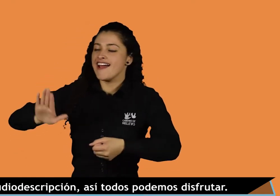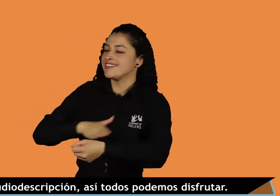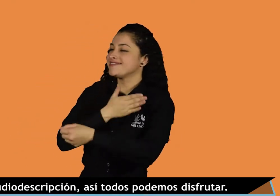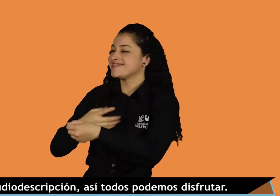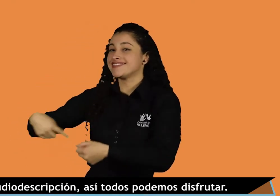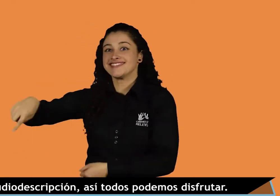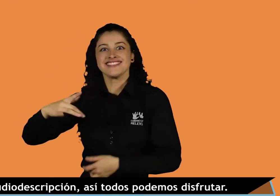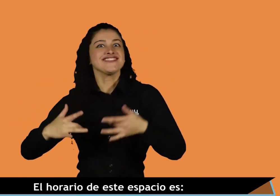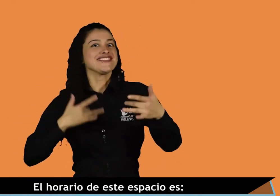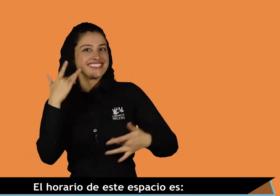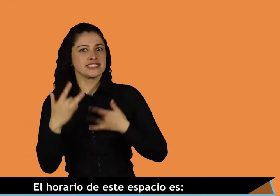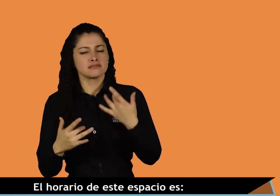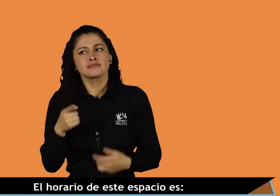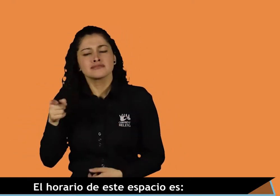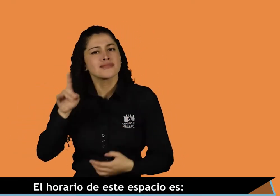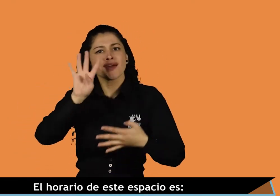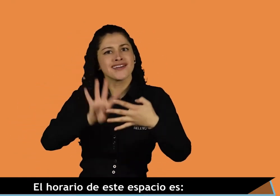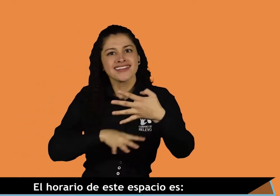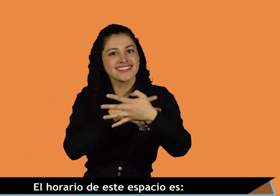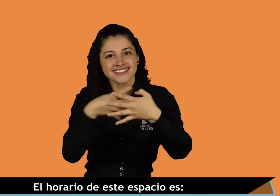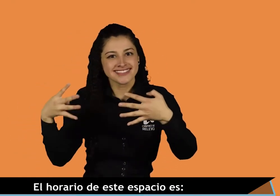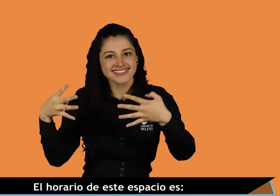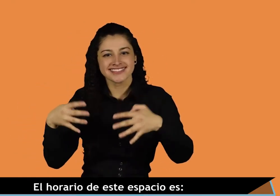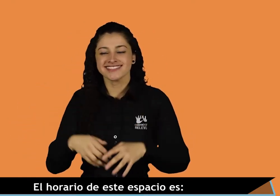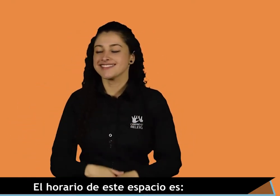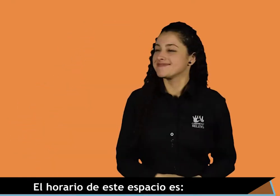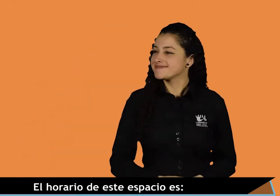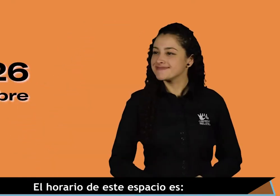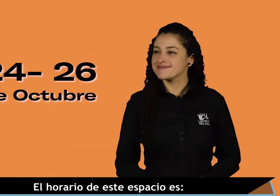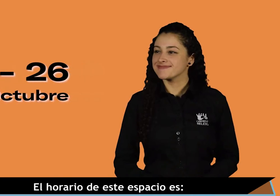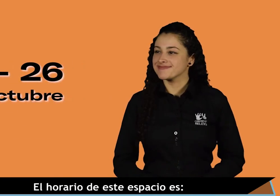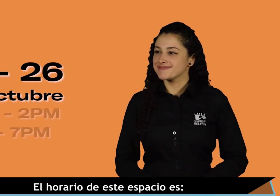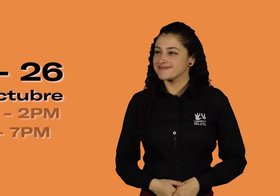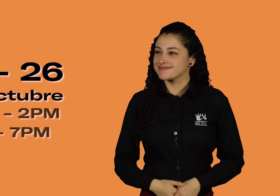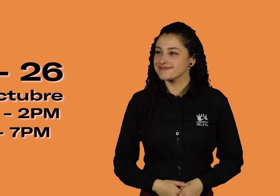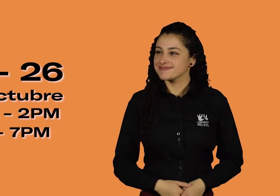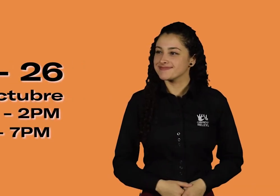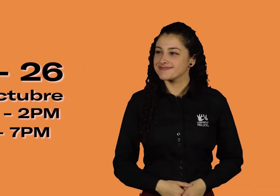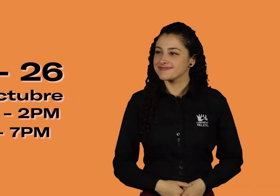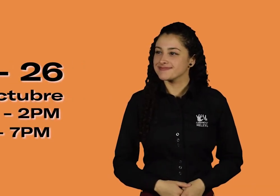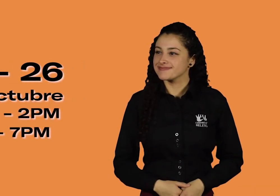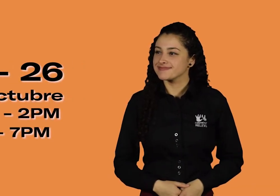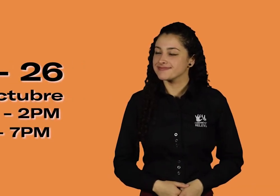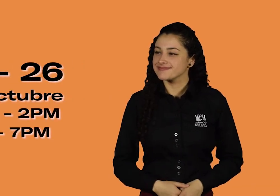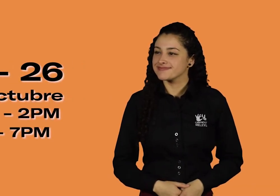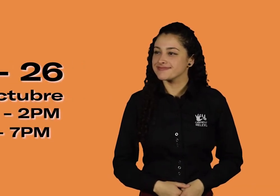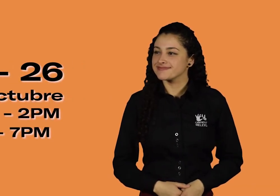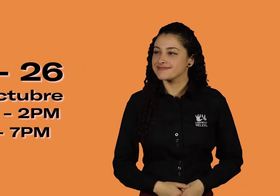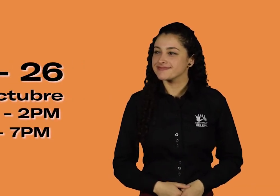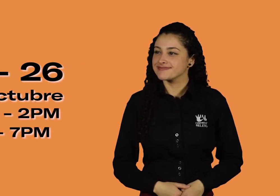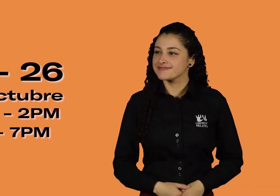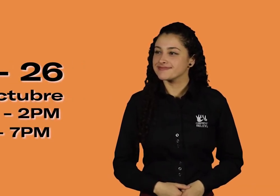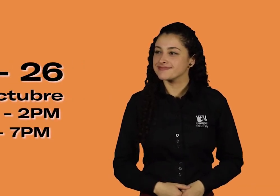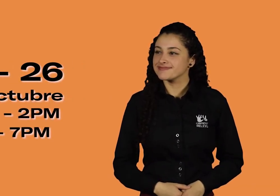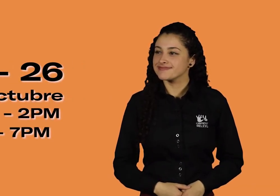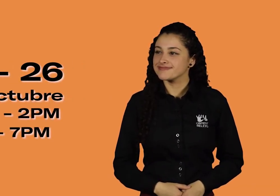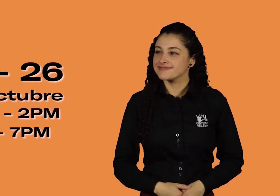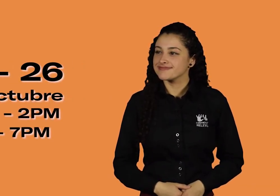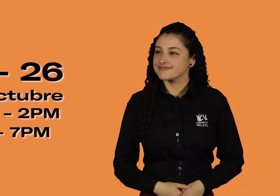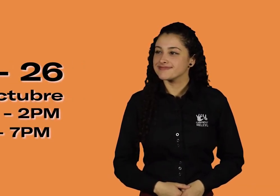El horario de este espacio es Del 24 al 26 de octubre, 12 de mediodía hasta 2 de la tarde, 5 de